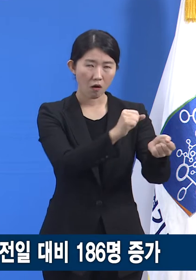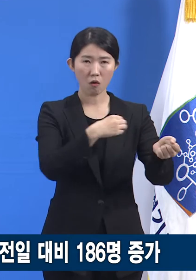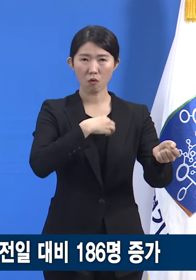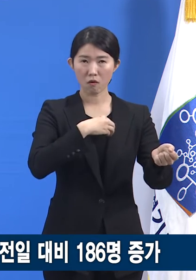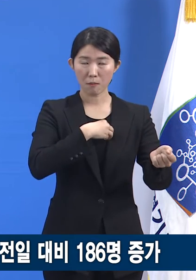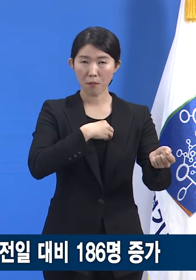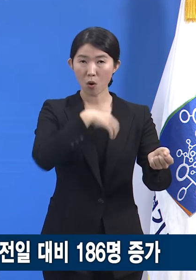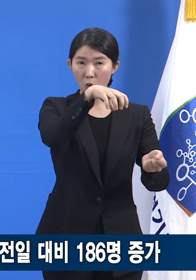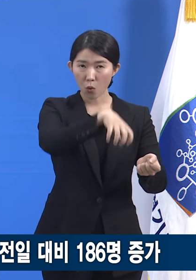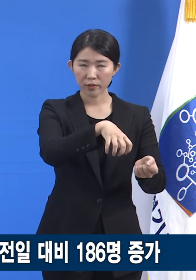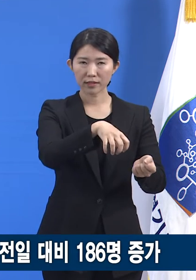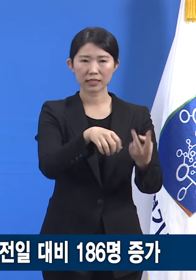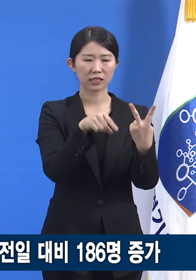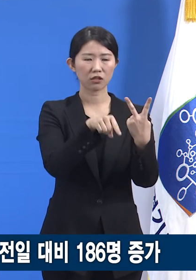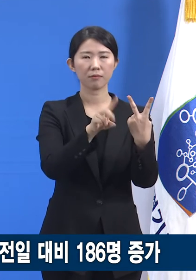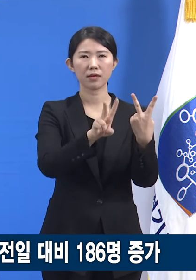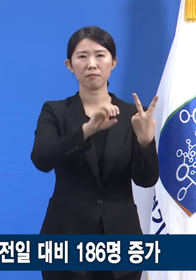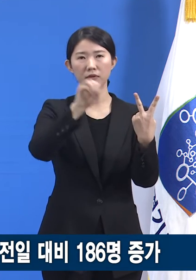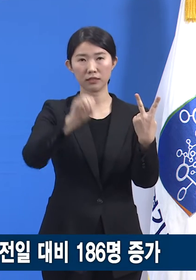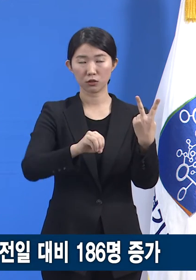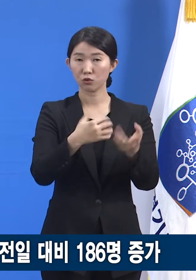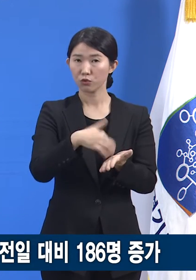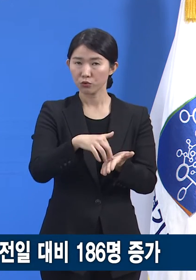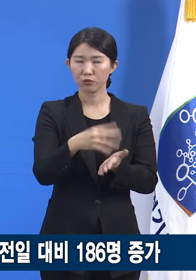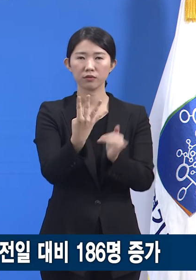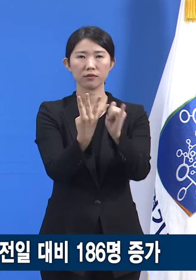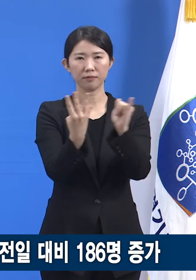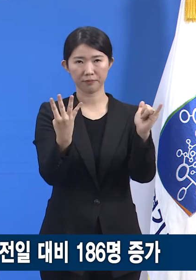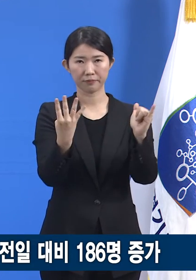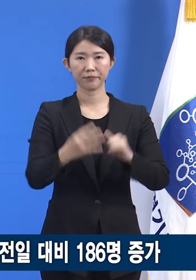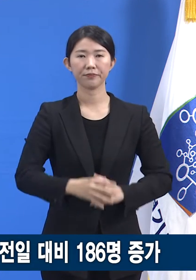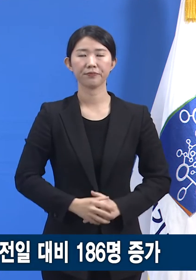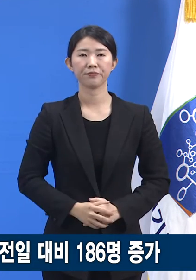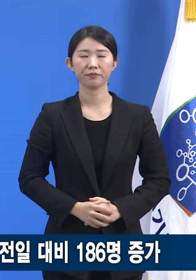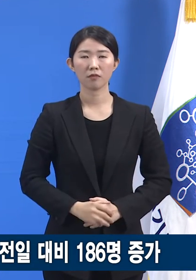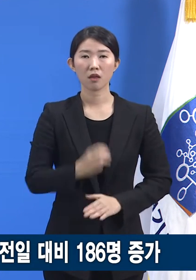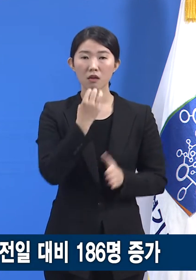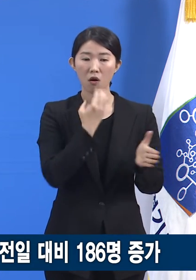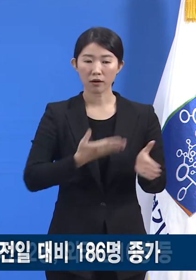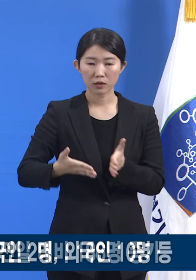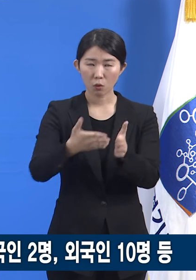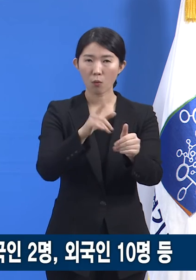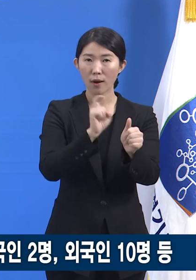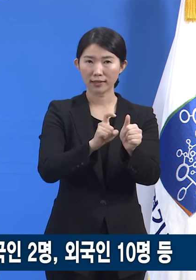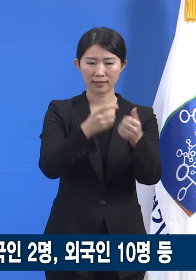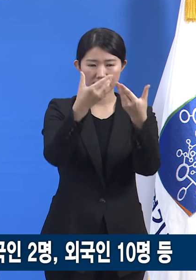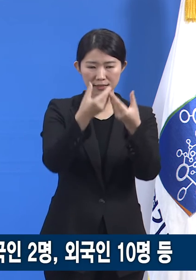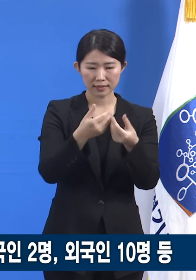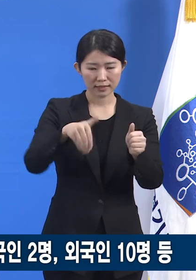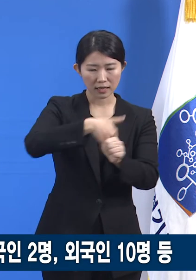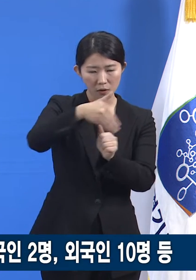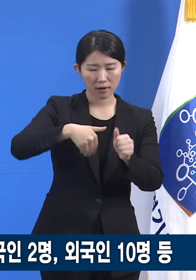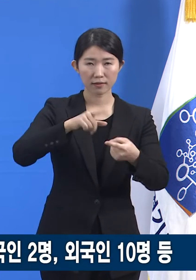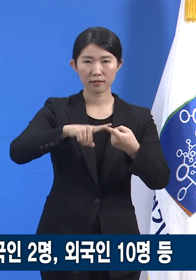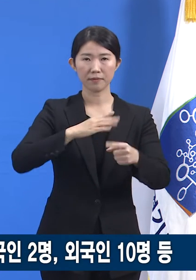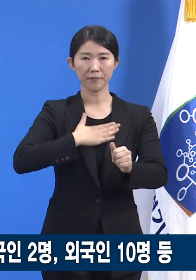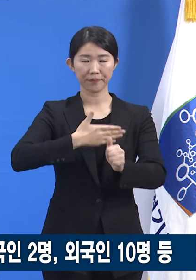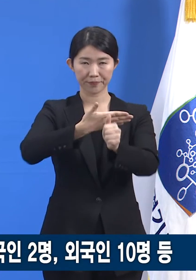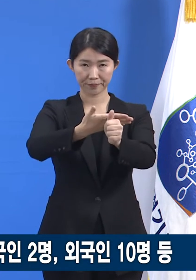2.2%인 4명입니다. 도내 주요 확진 사례에 대해 말씀드리겠습니다.